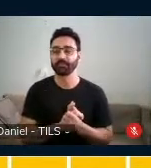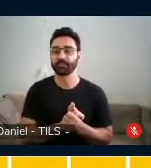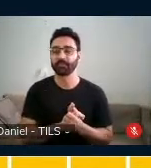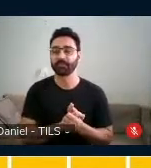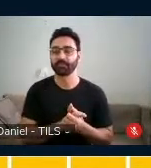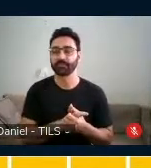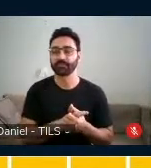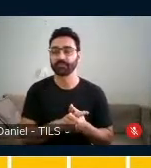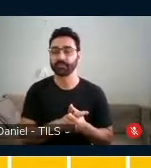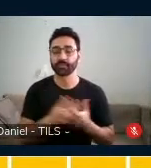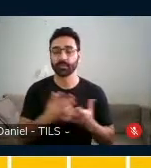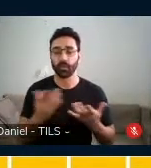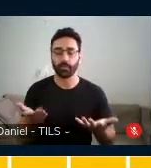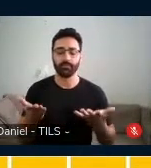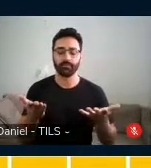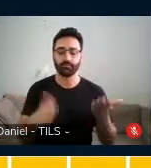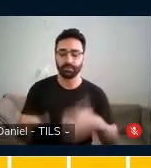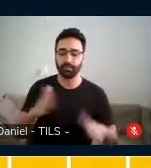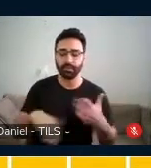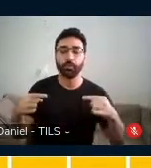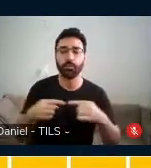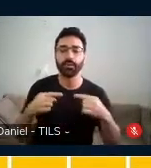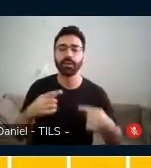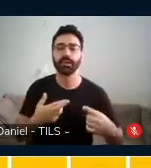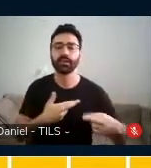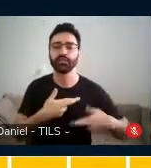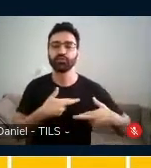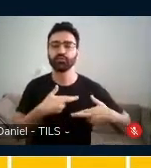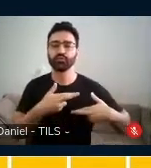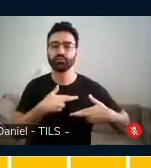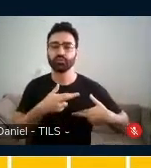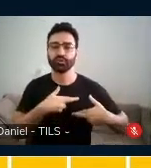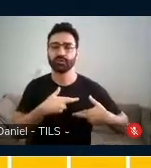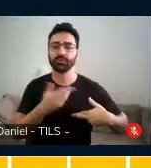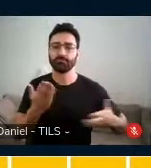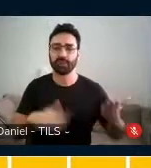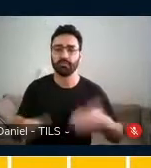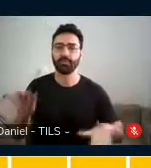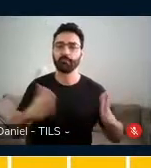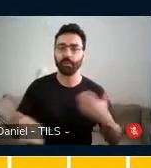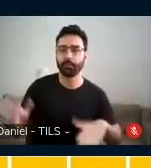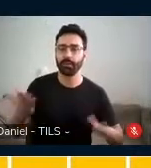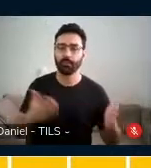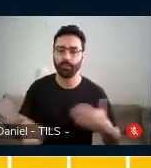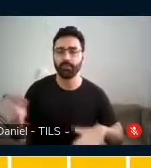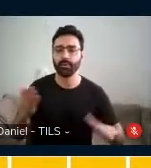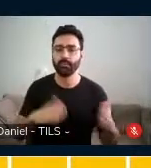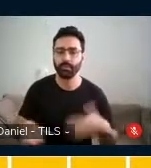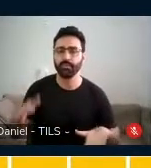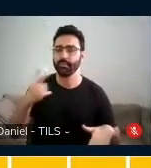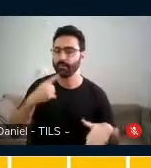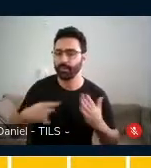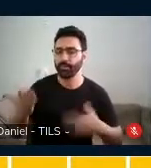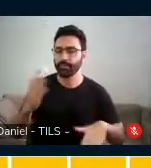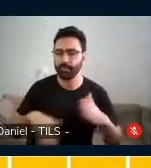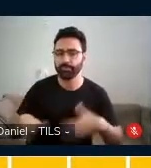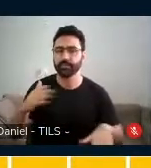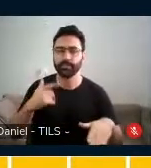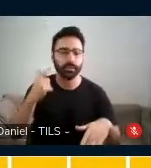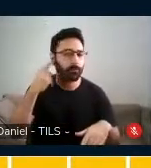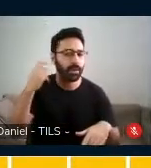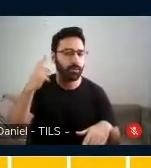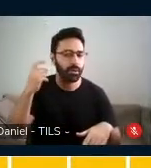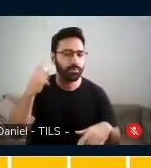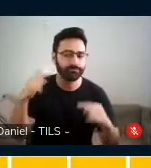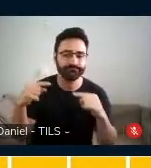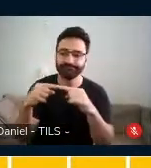Ele é você dar o ritmo da música usando copos, né? Então, você faz esse ritmo usando copos. E